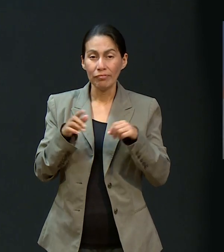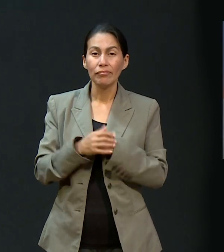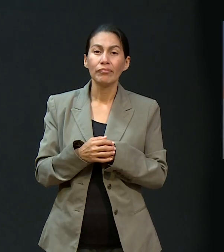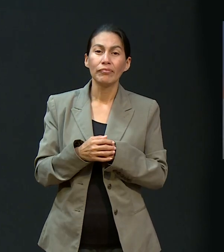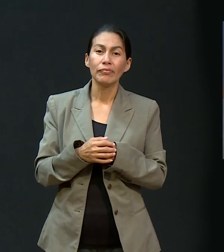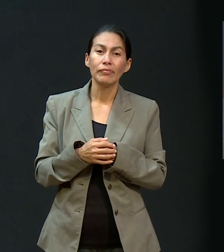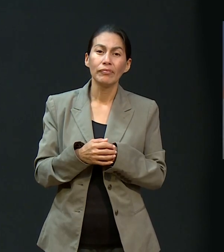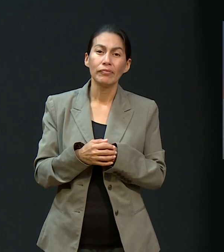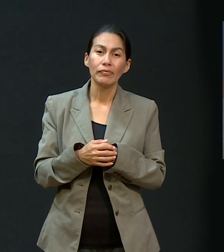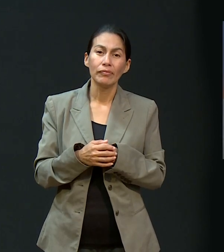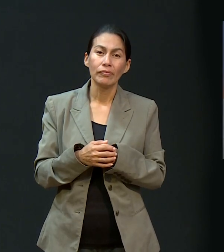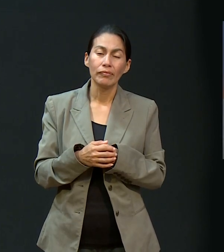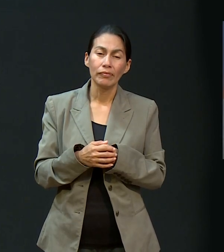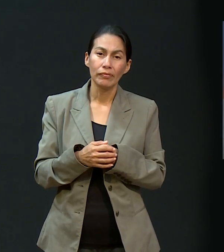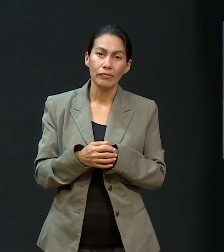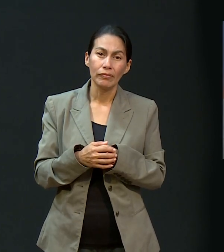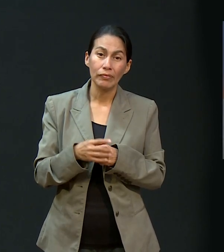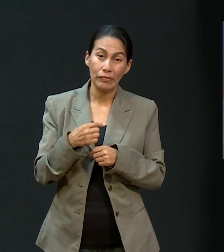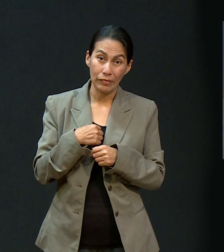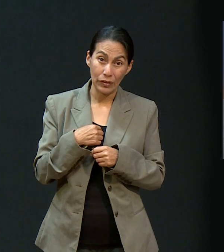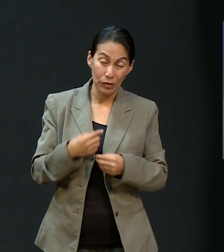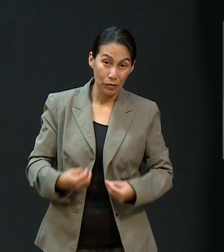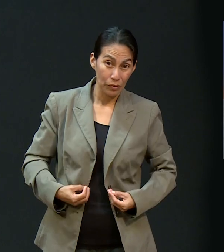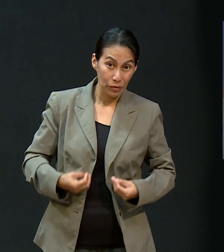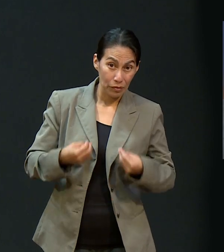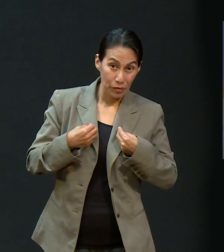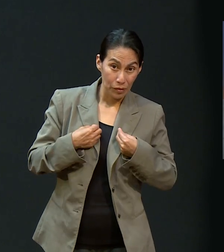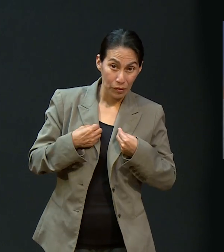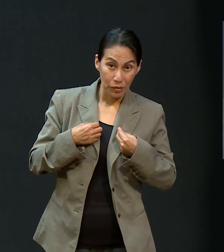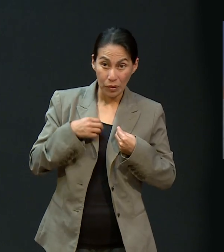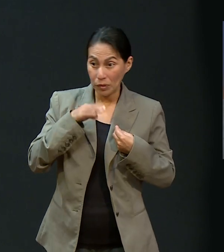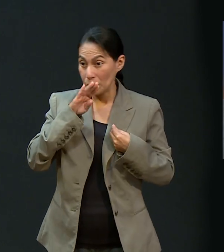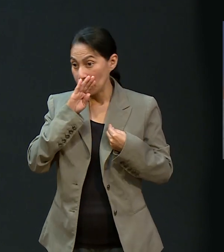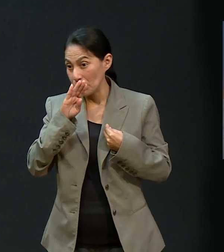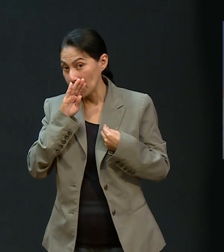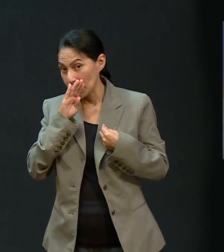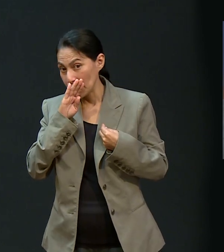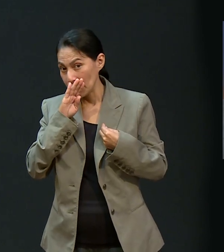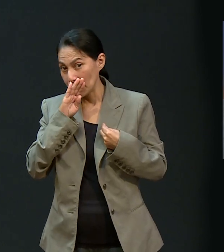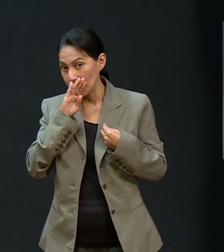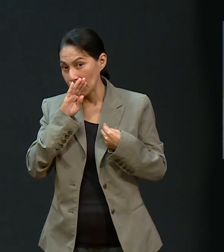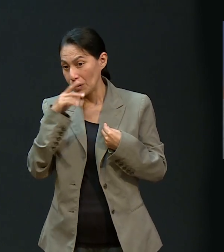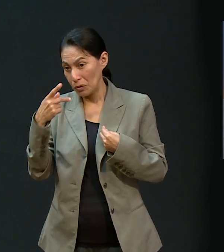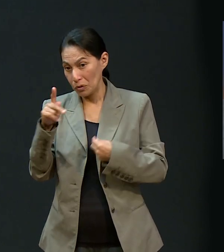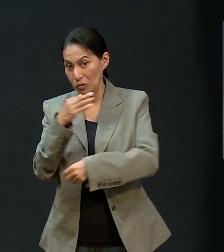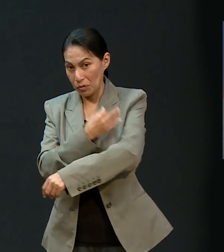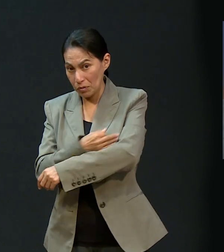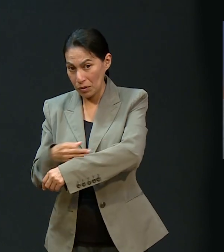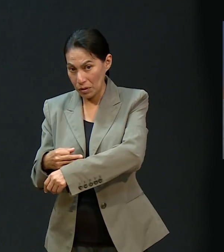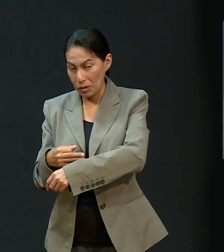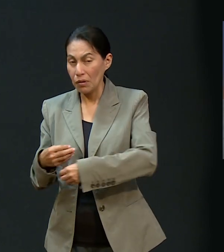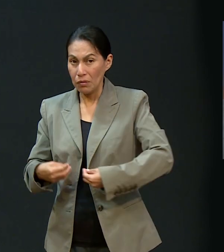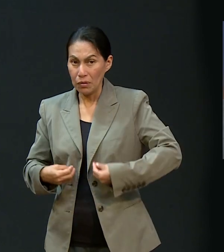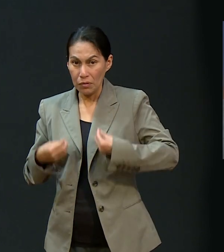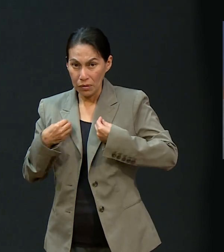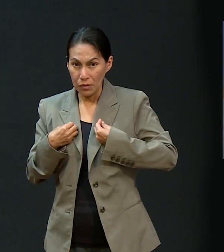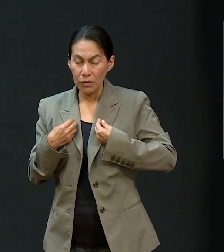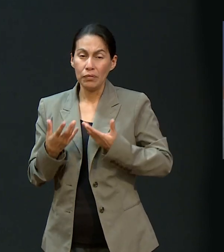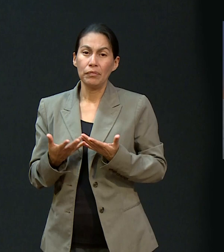Mis papás ya no están juntos. Entonces este año yo viví con mi mamá más tiempo